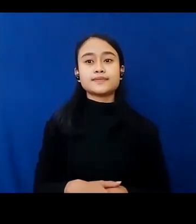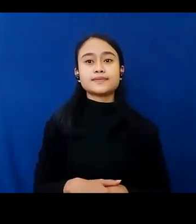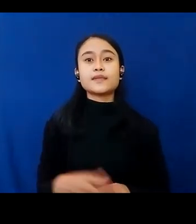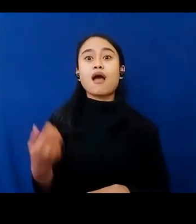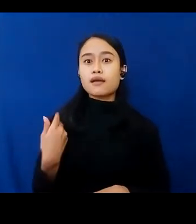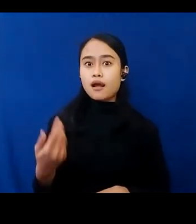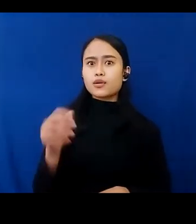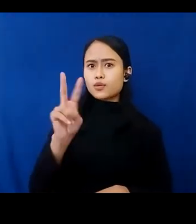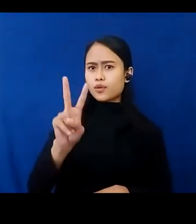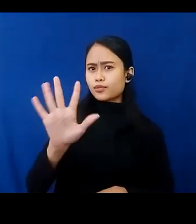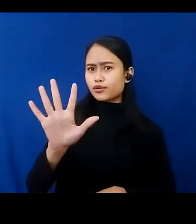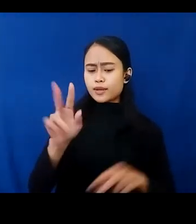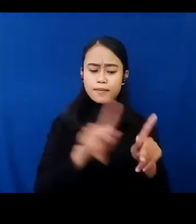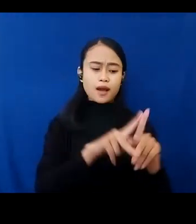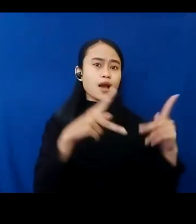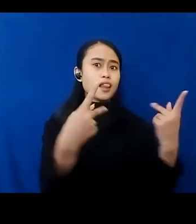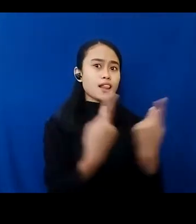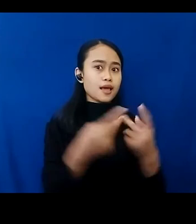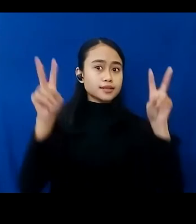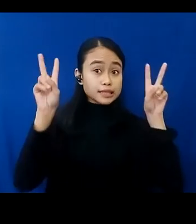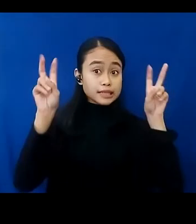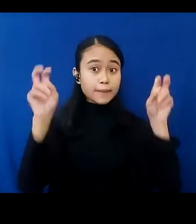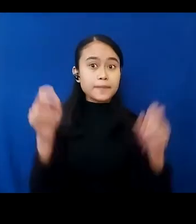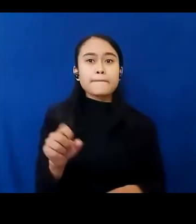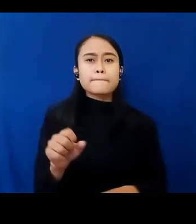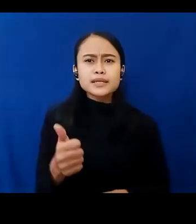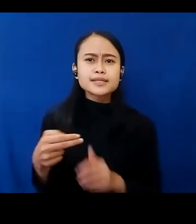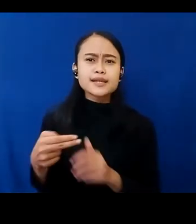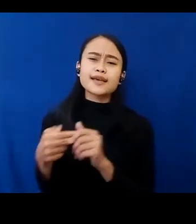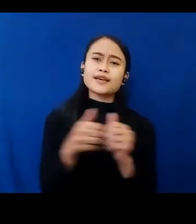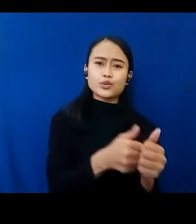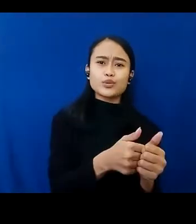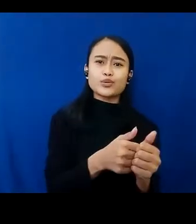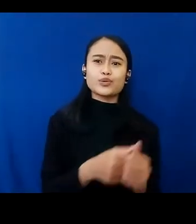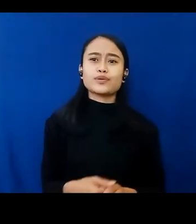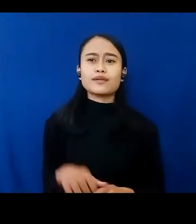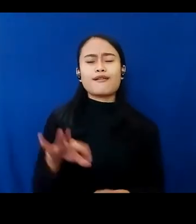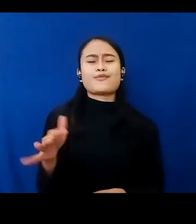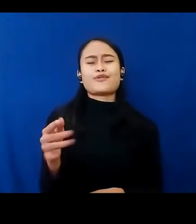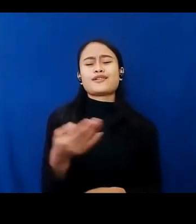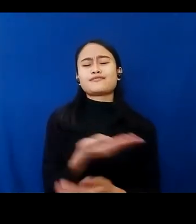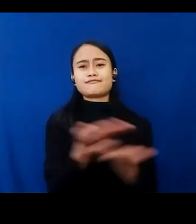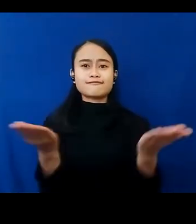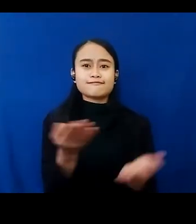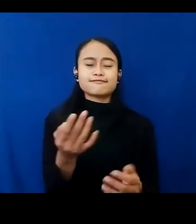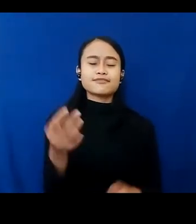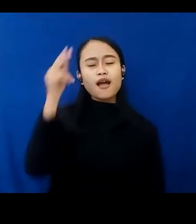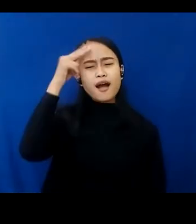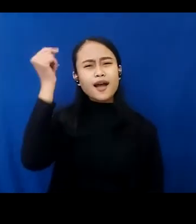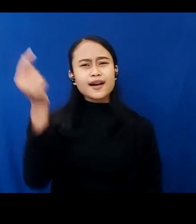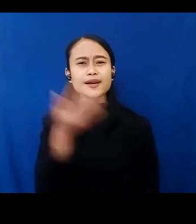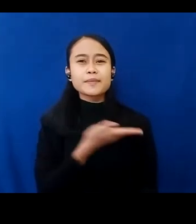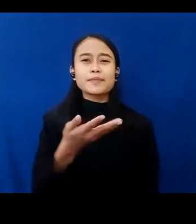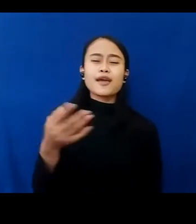tematik yang dapat Anda ikuti. Serta, nah ini bagi Anda mungkin yang kangen ya, pengen jalan-jalan melihat